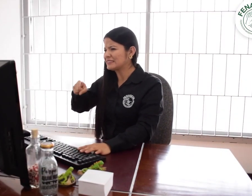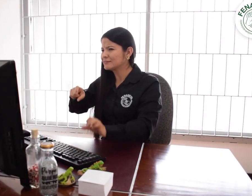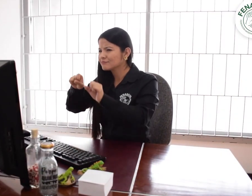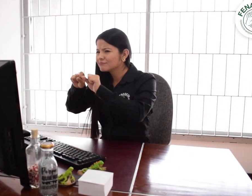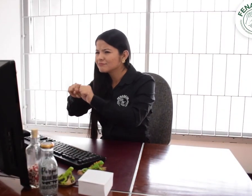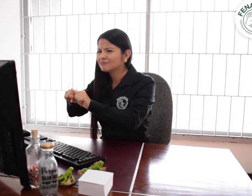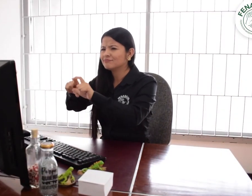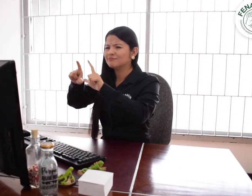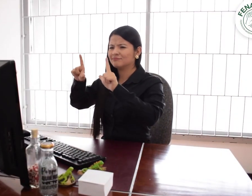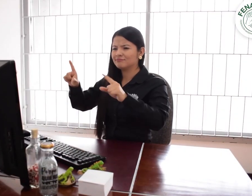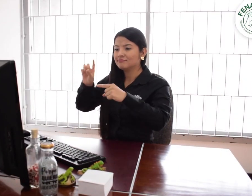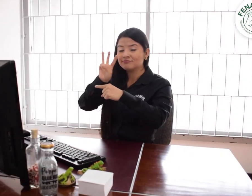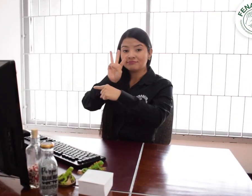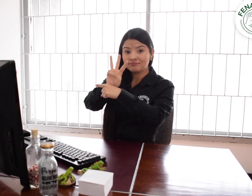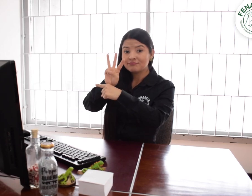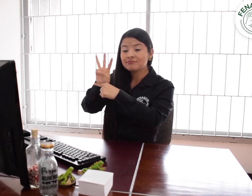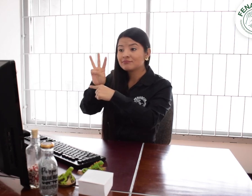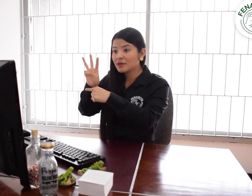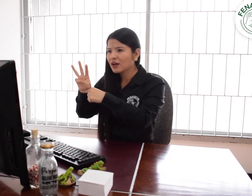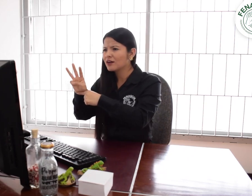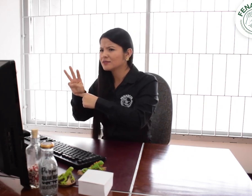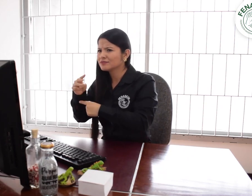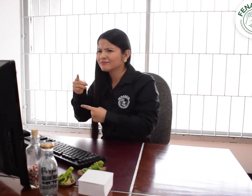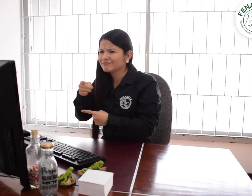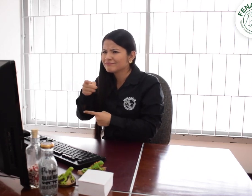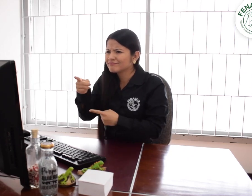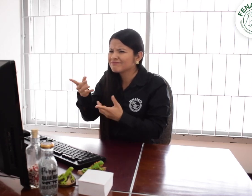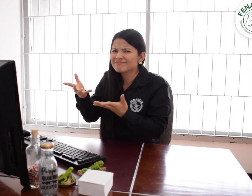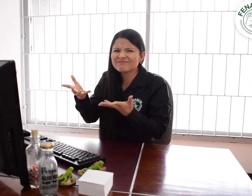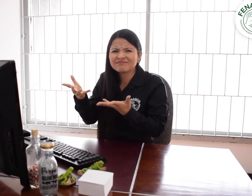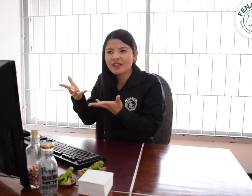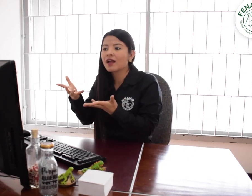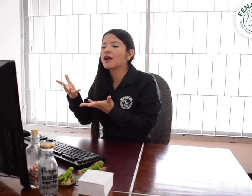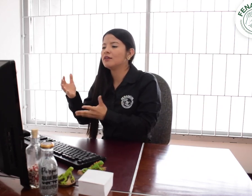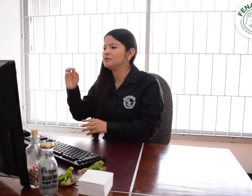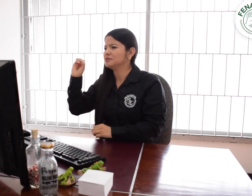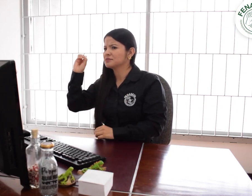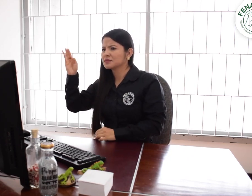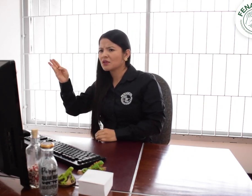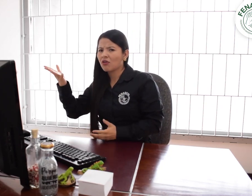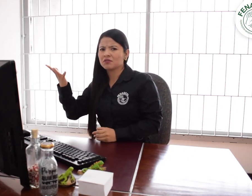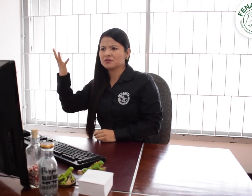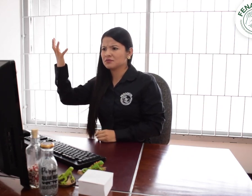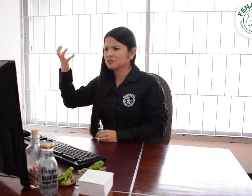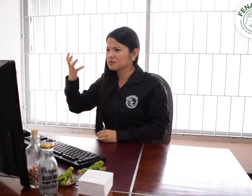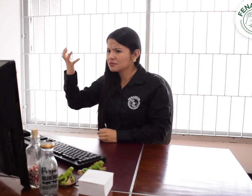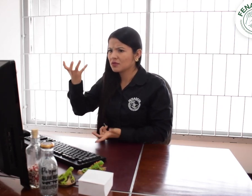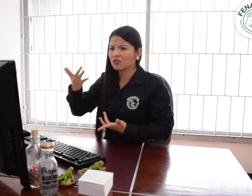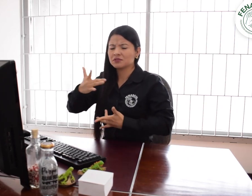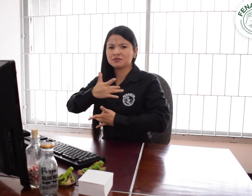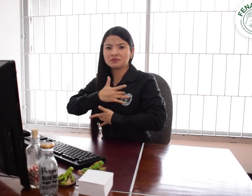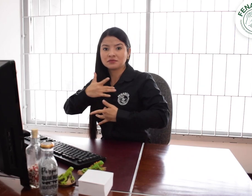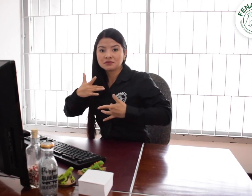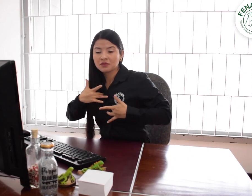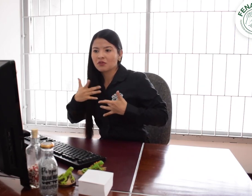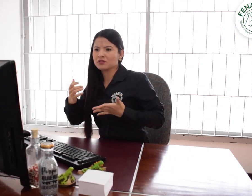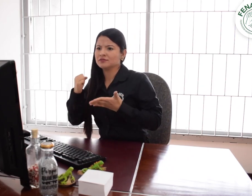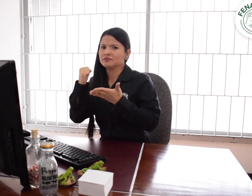Si necesito consultar sobre algún trámite, puedo hacerlo en las páginas web de cada una de las organizaciones, sean entidades